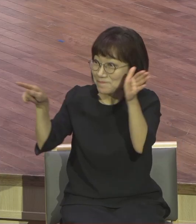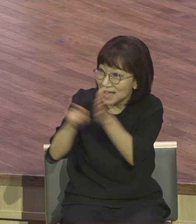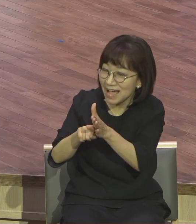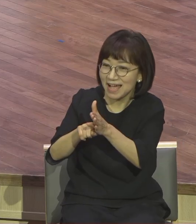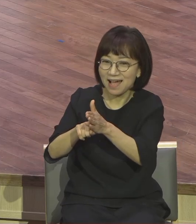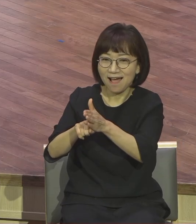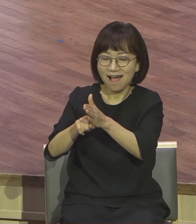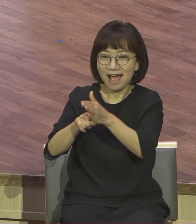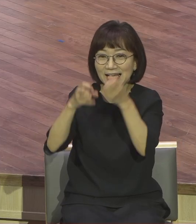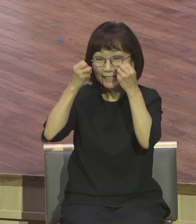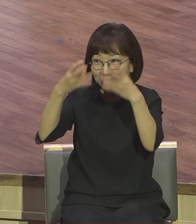인도 가셨다